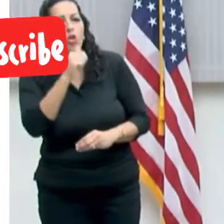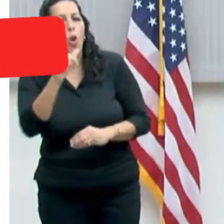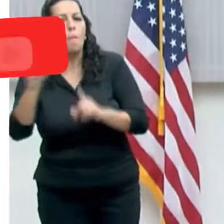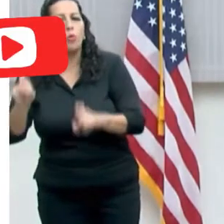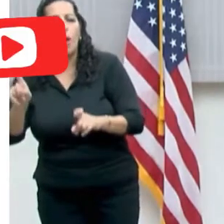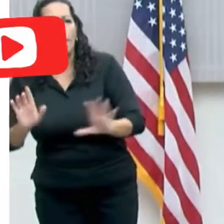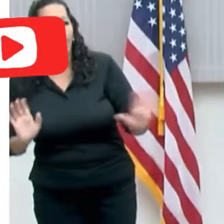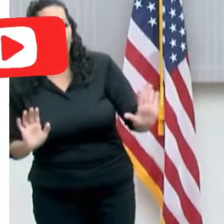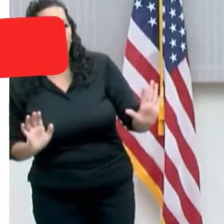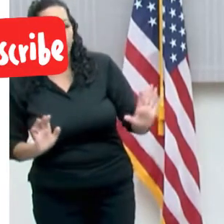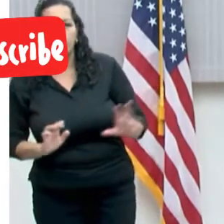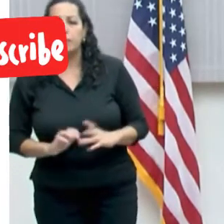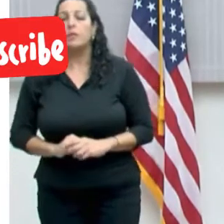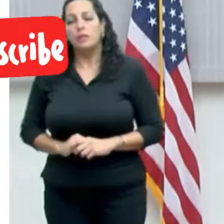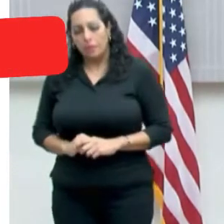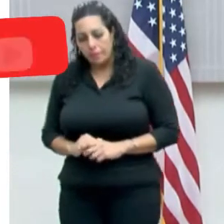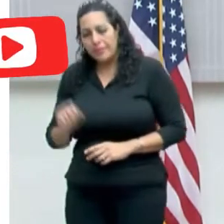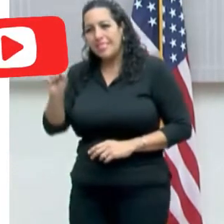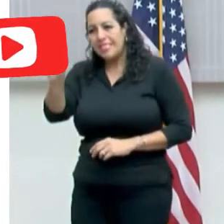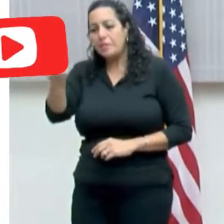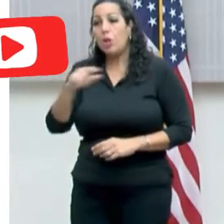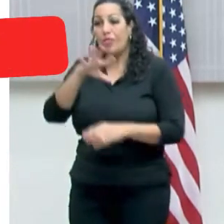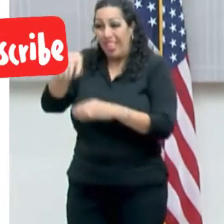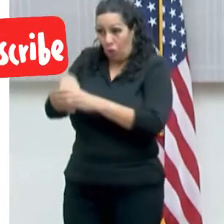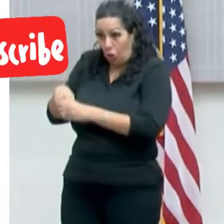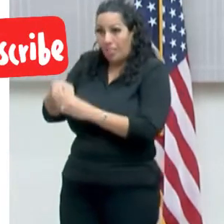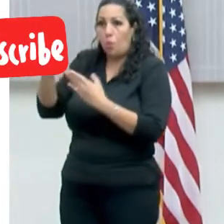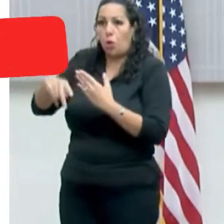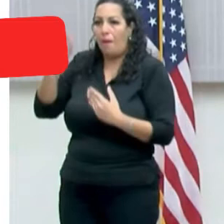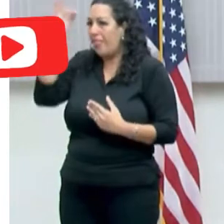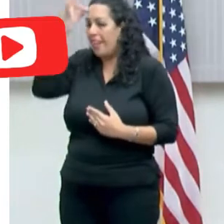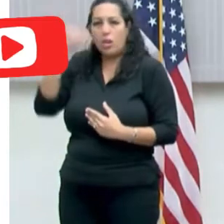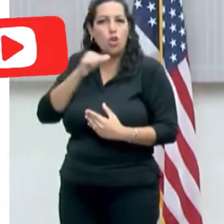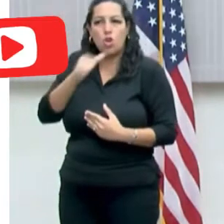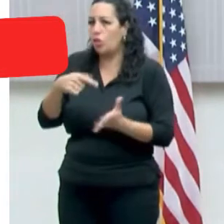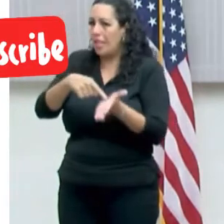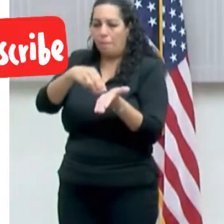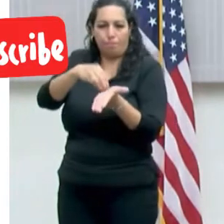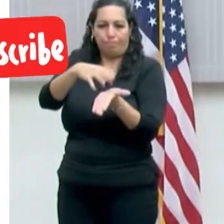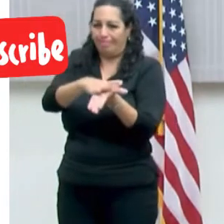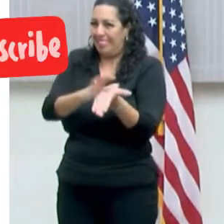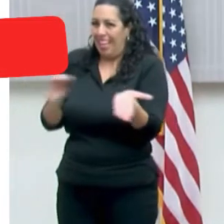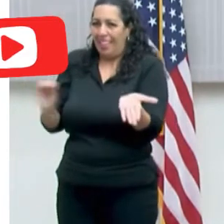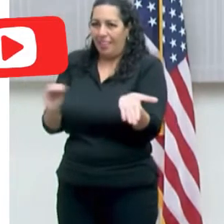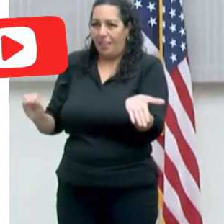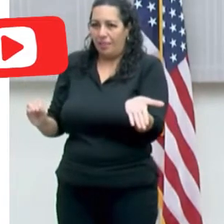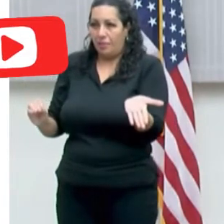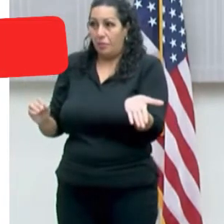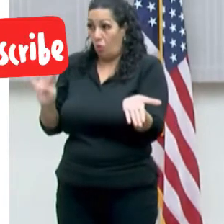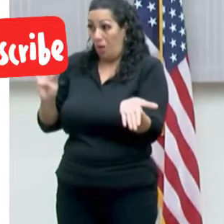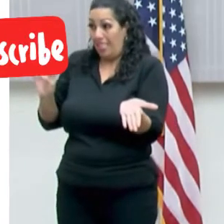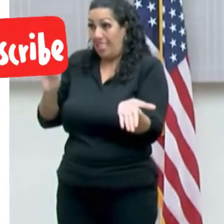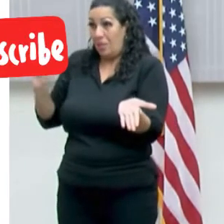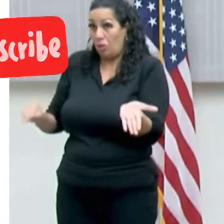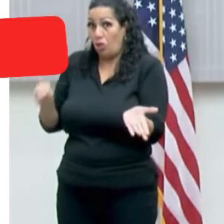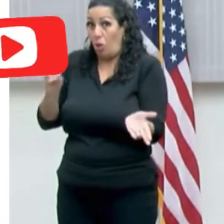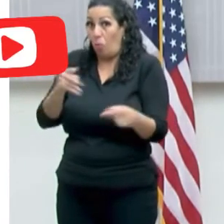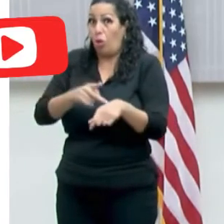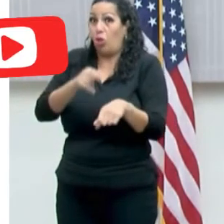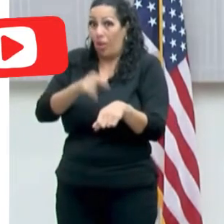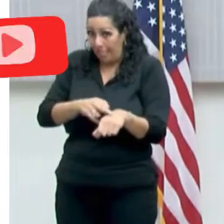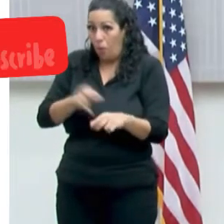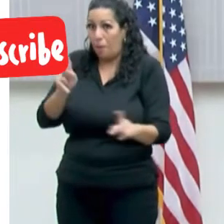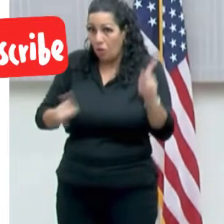Claro, que pasa es que dentro del, vuelvo y te repito, dentro de esos programas federales, eso no está contemplado. Y tenemos el 47% de nuestra población que tiene,